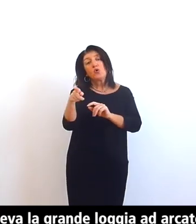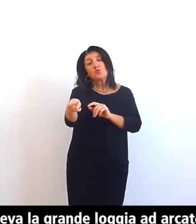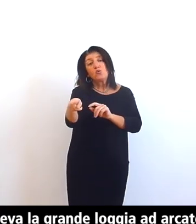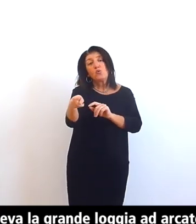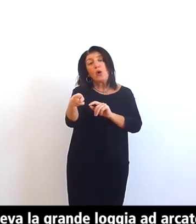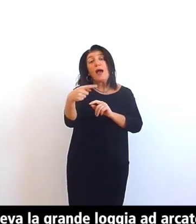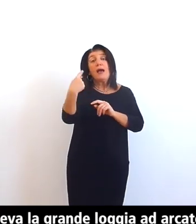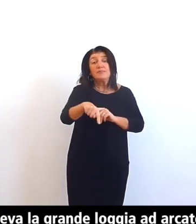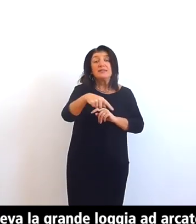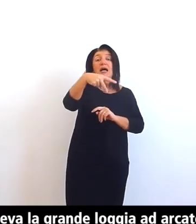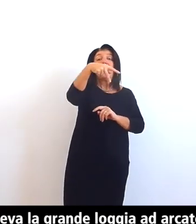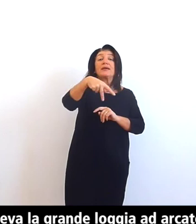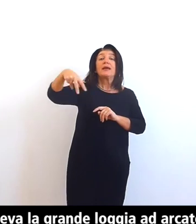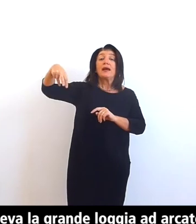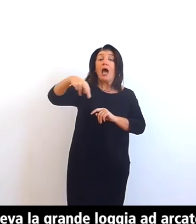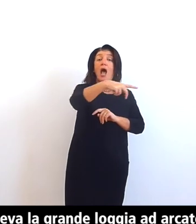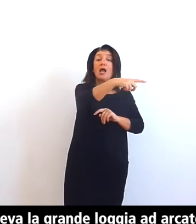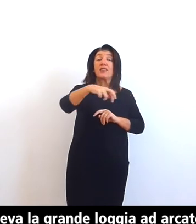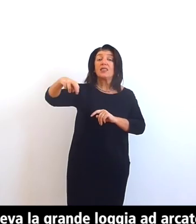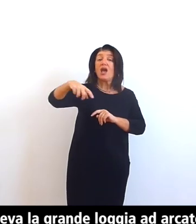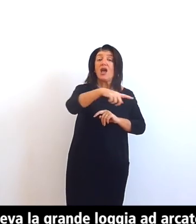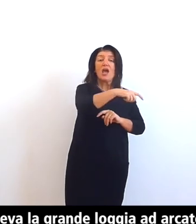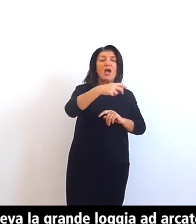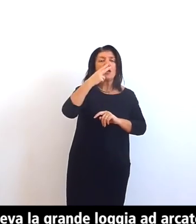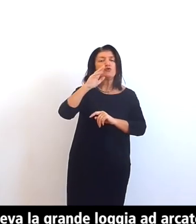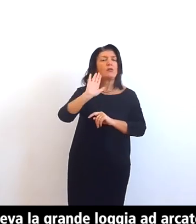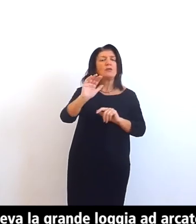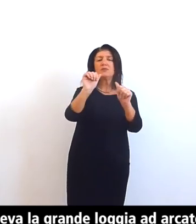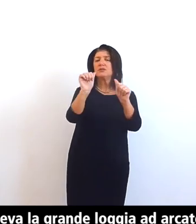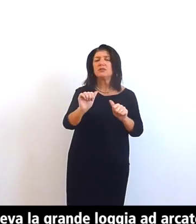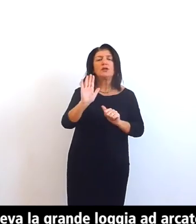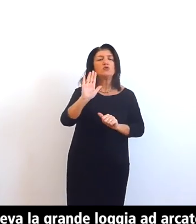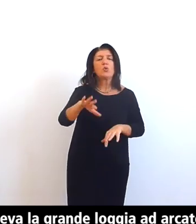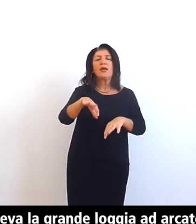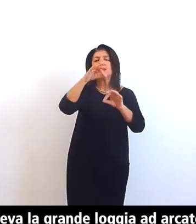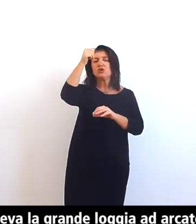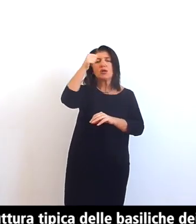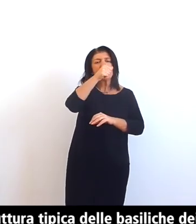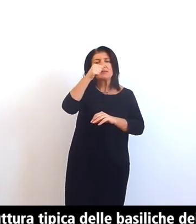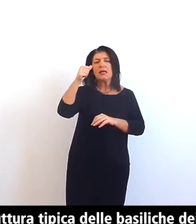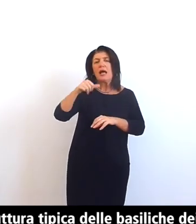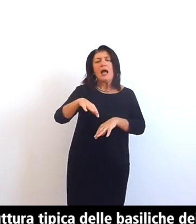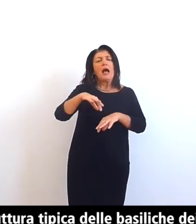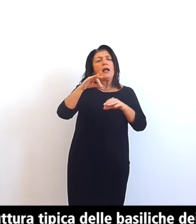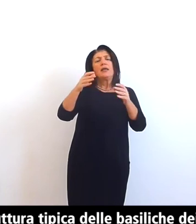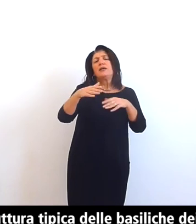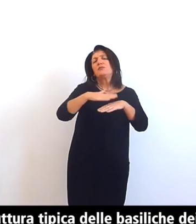nartece struttura tipica delle basiliche dei primi secoli del cristianesimo è uno spazio posto fra le navate